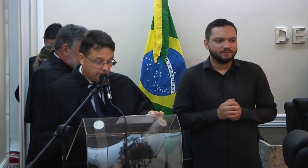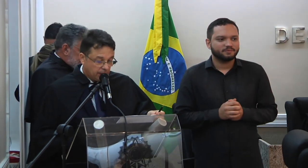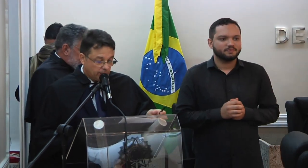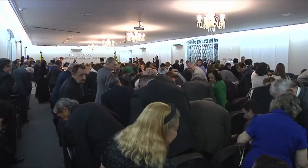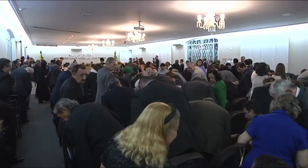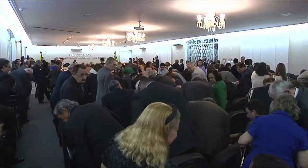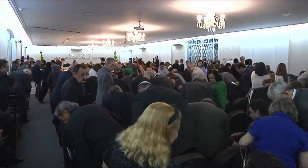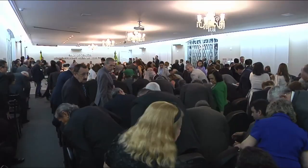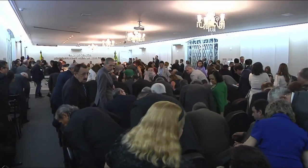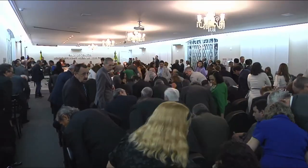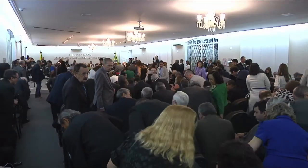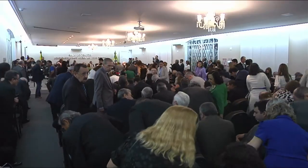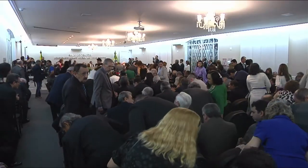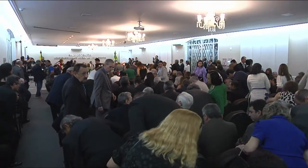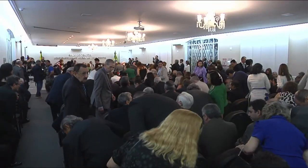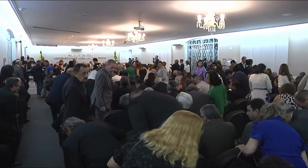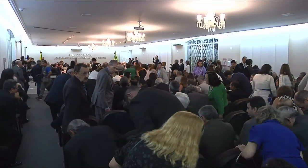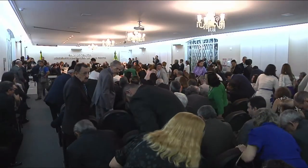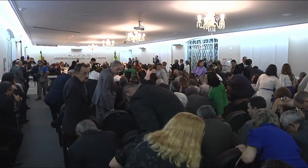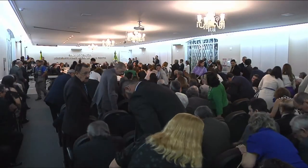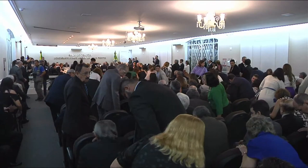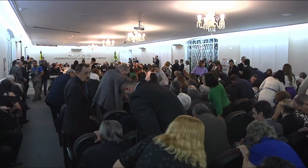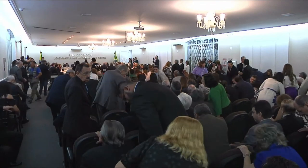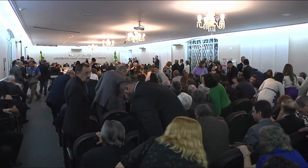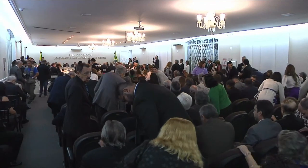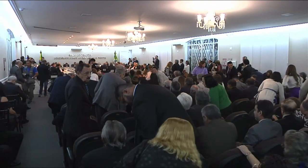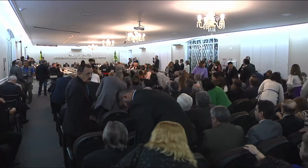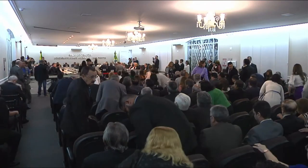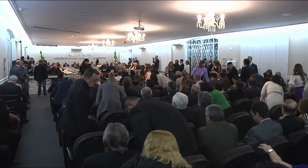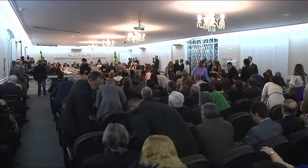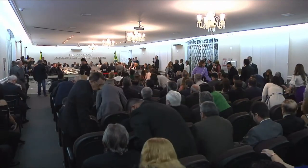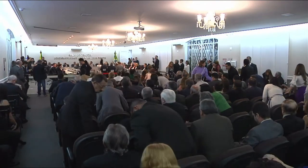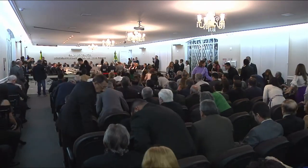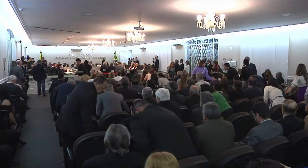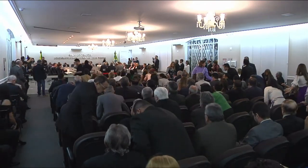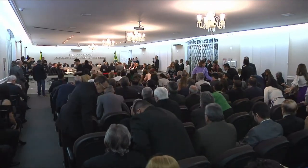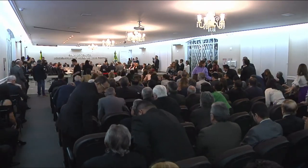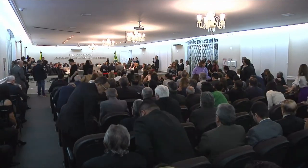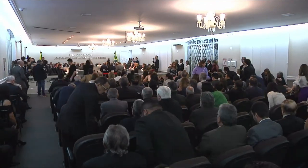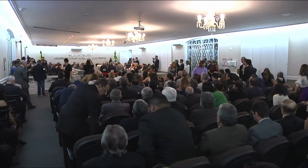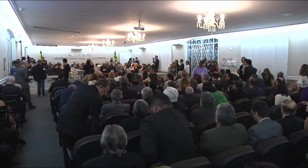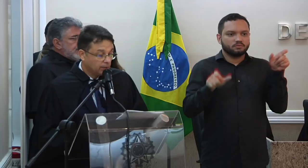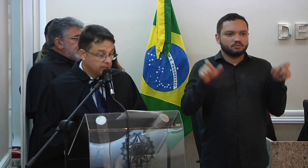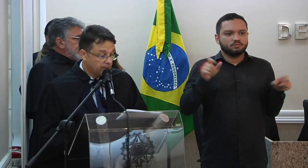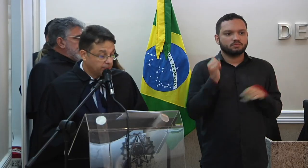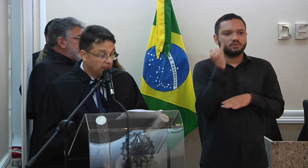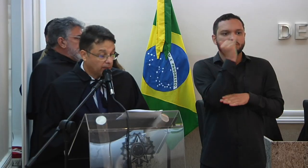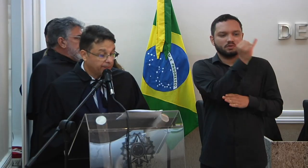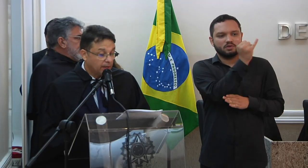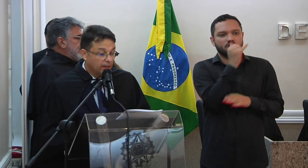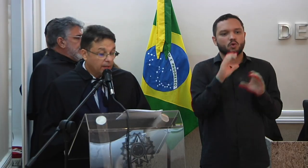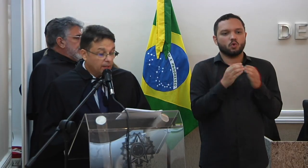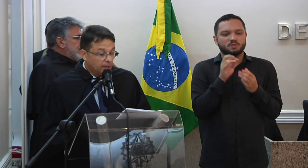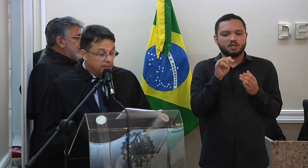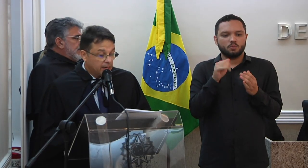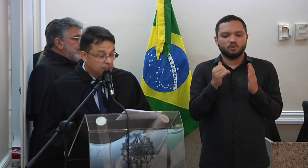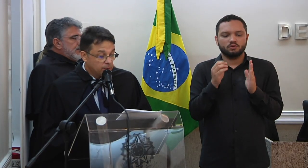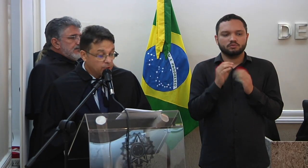registramos e agradecemos as presenças das ilustres personalidades que se identificaram ao cerimonial